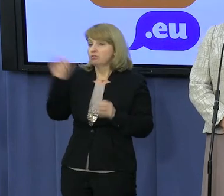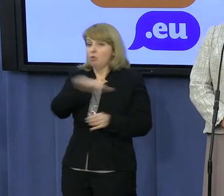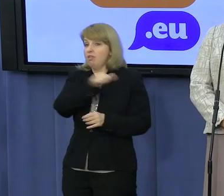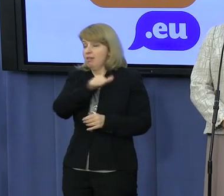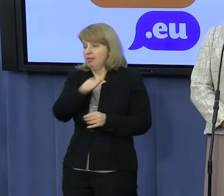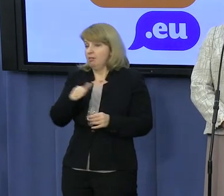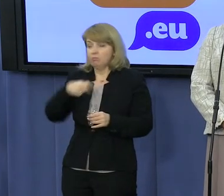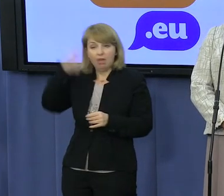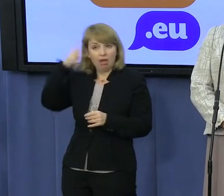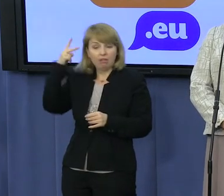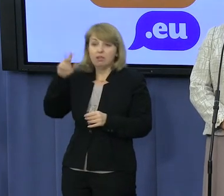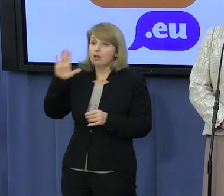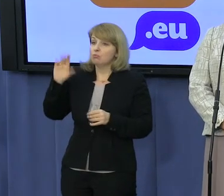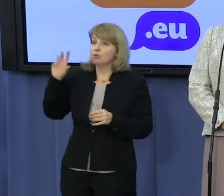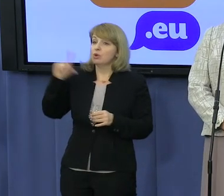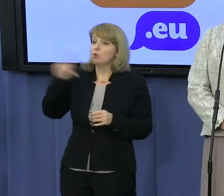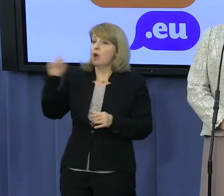rodzinie przeprosinne i czy to wystarczy?